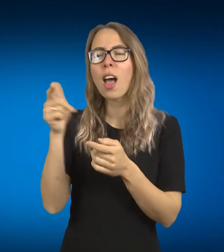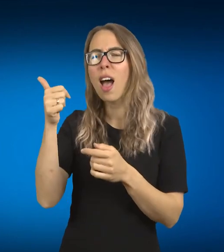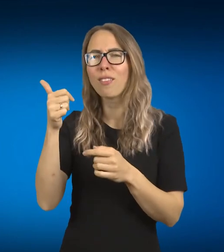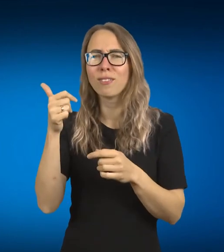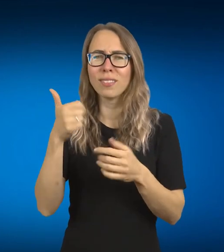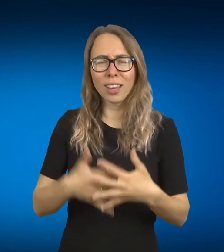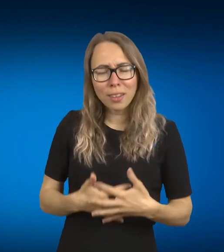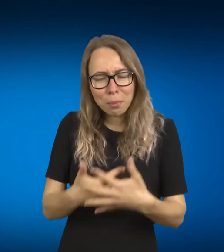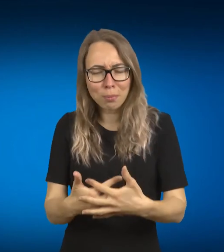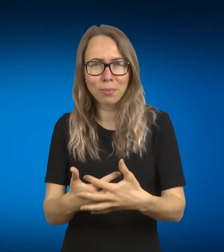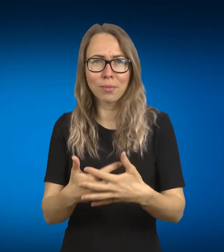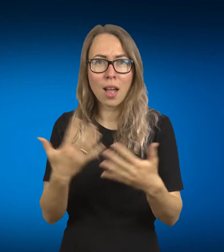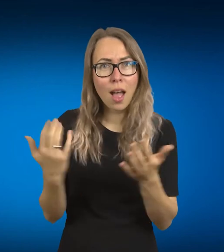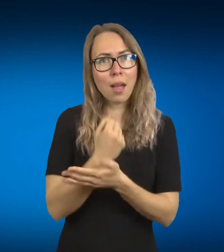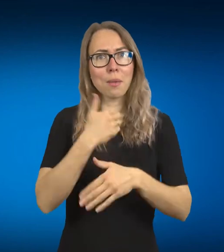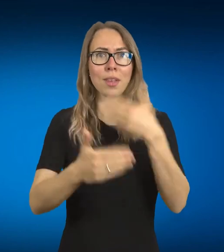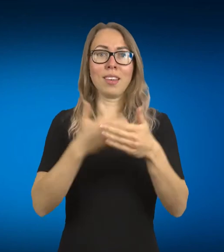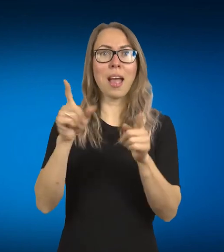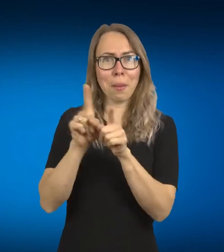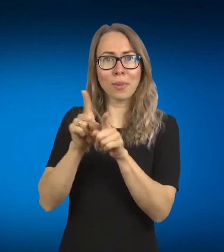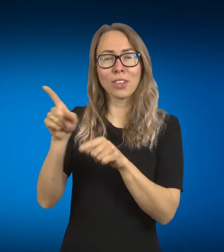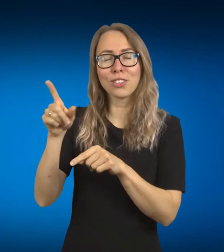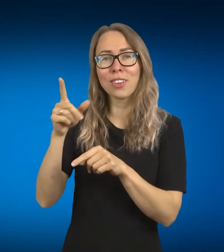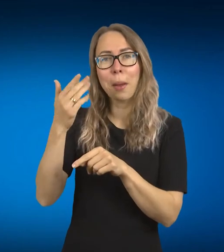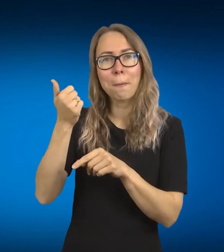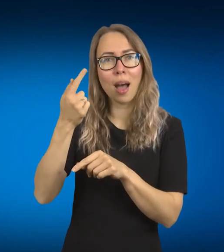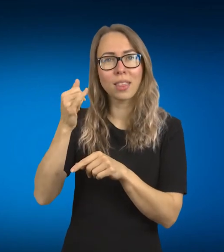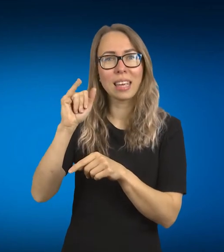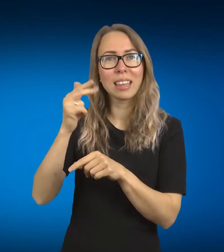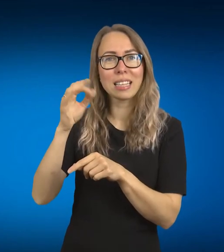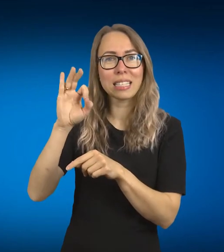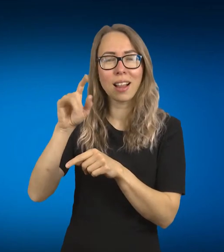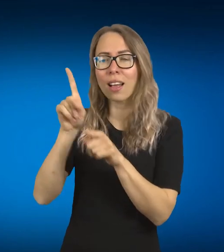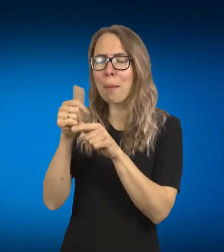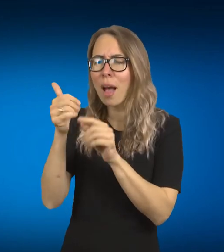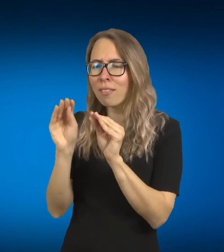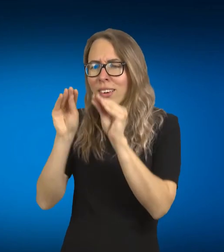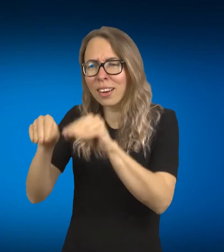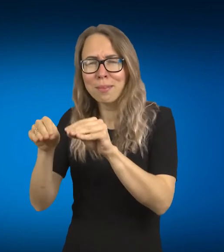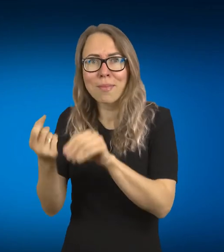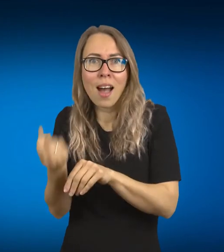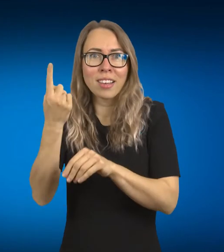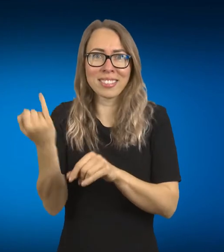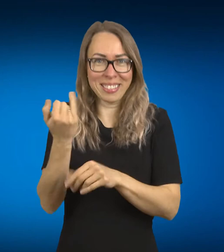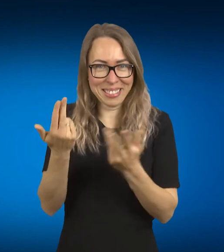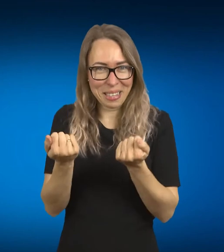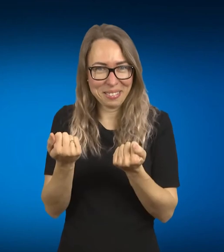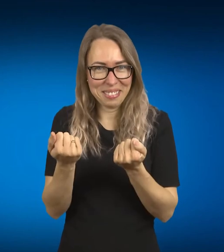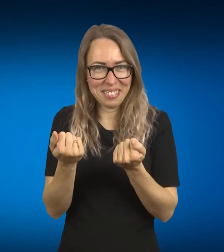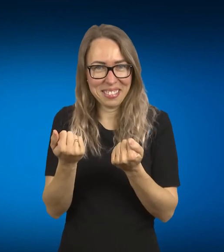Lietuvoje, jeigu taip žiūrint. Ir ne tik Lietuvoje. Tai tas iš tiesų labai, labai, labai smagu,